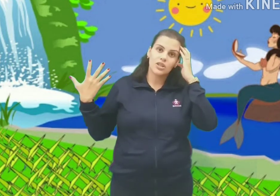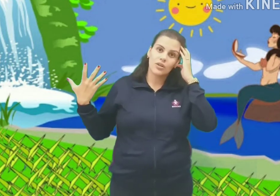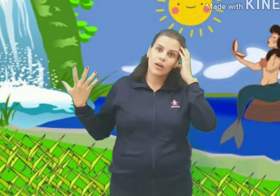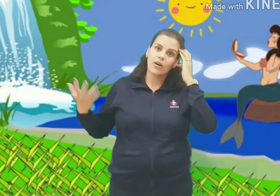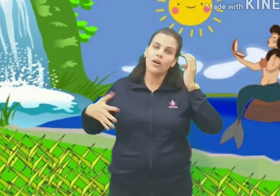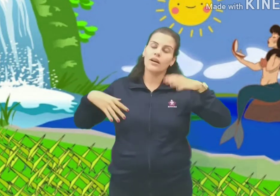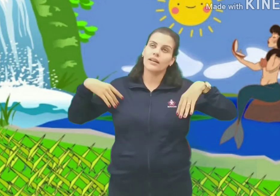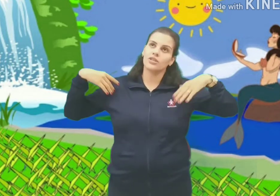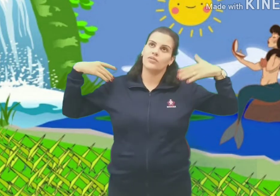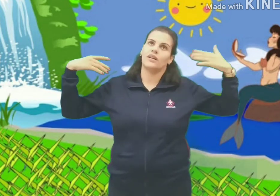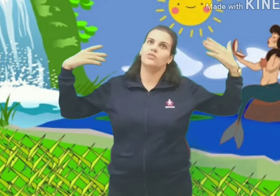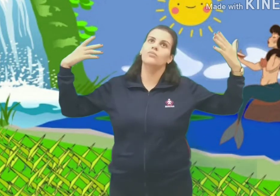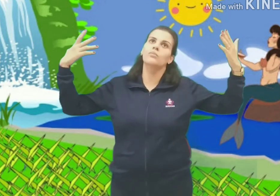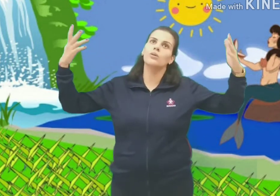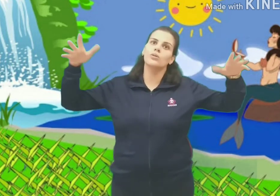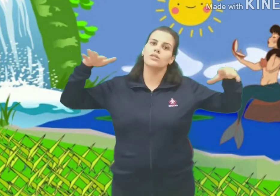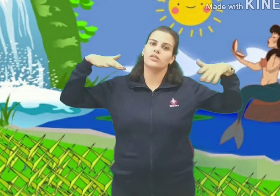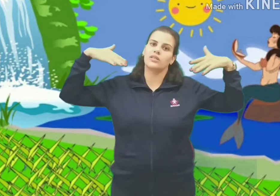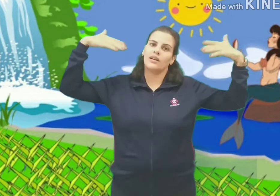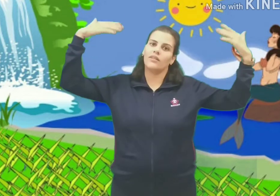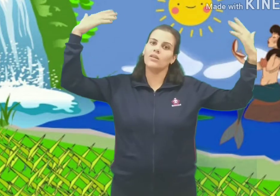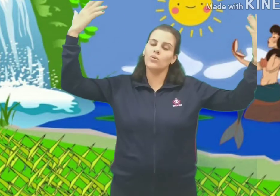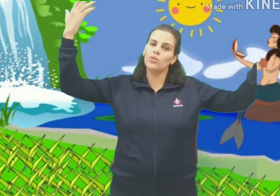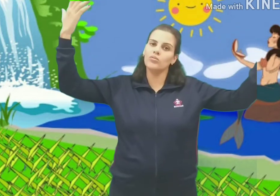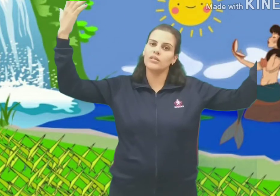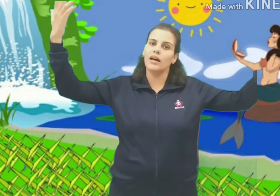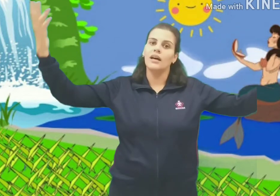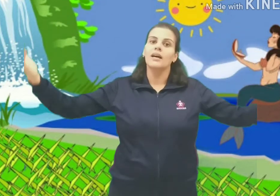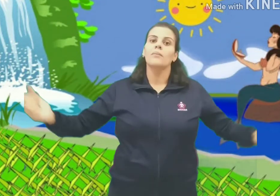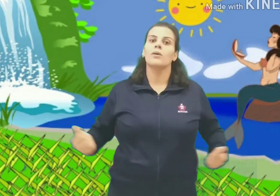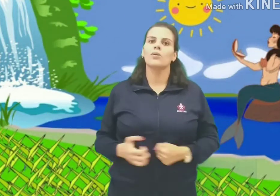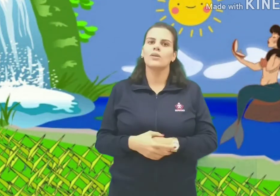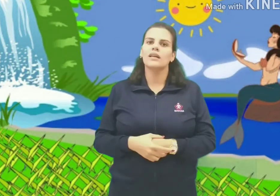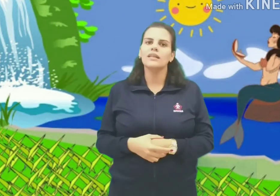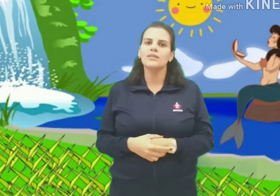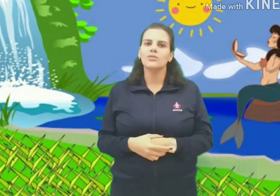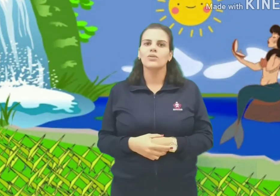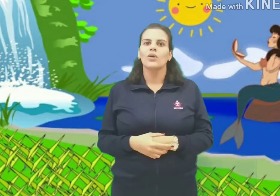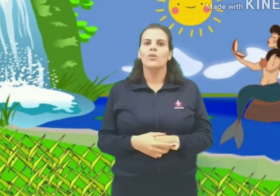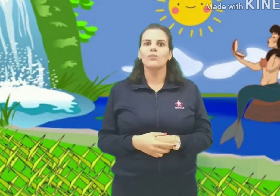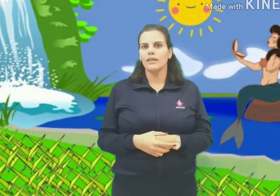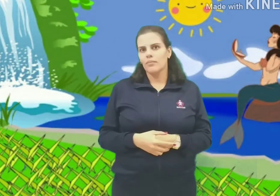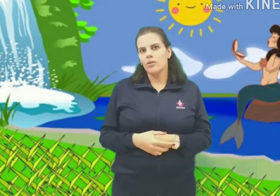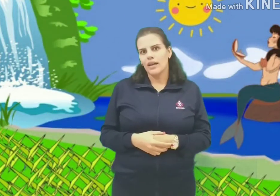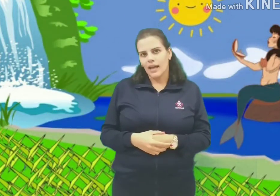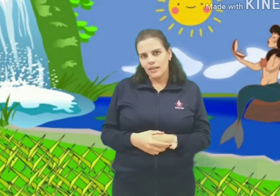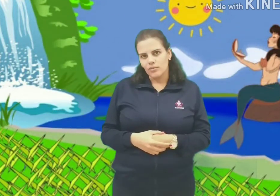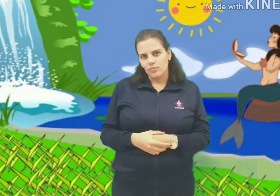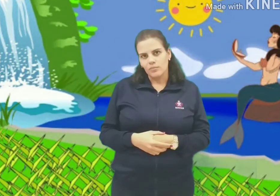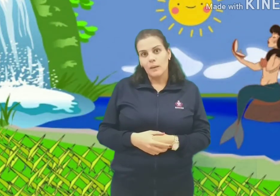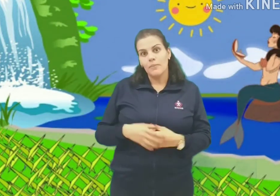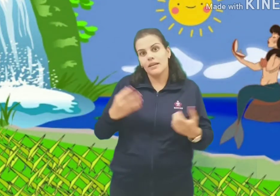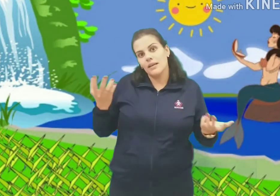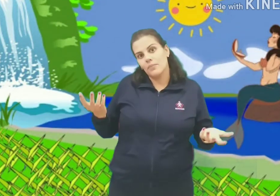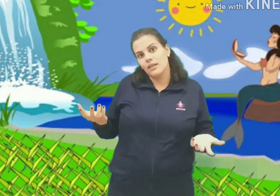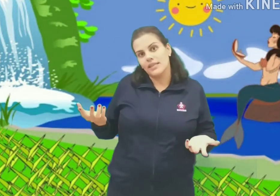chegou a hora, ela tinha ficado moça, já estava adulta, procurando um namorado para depois se